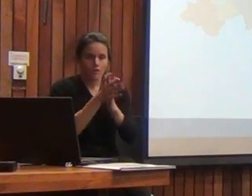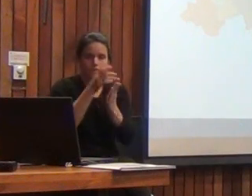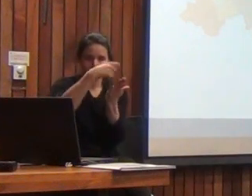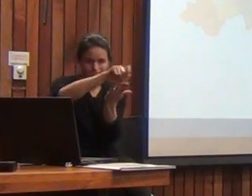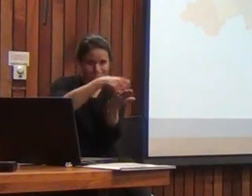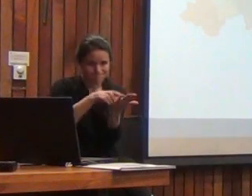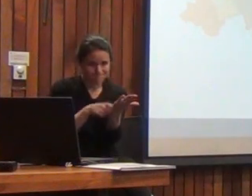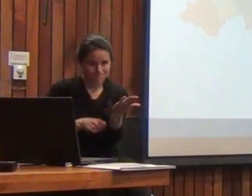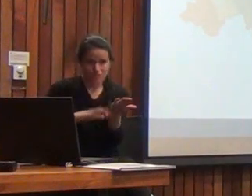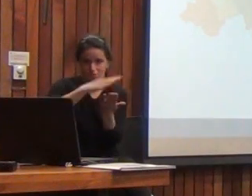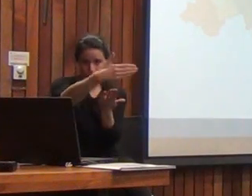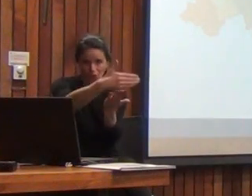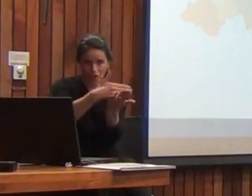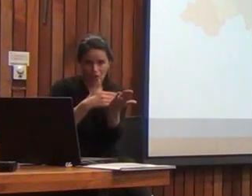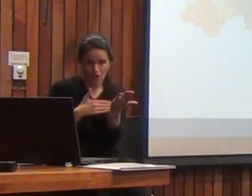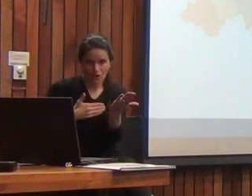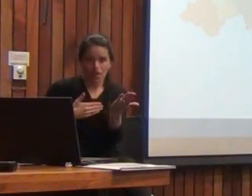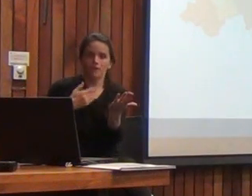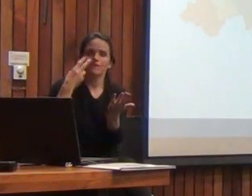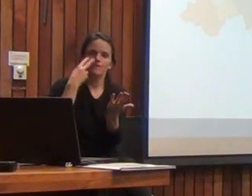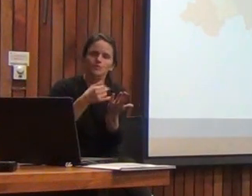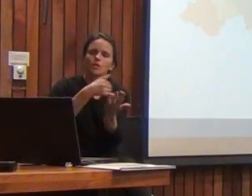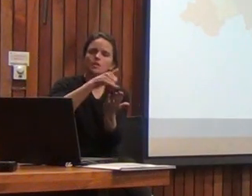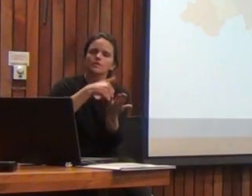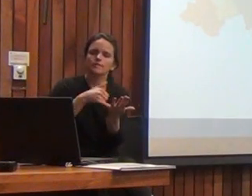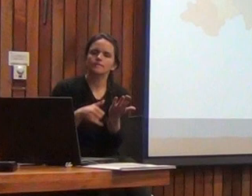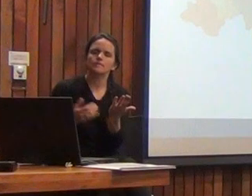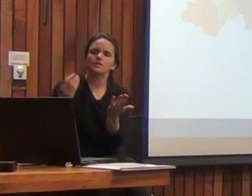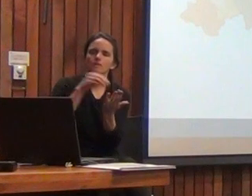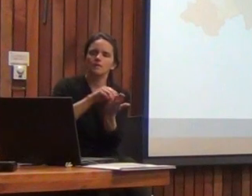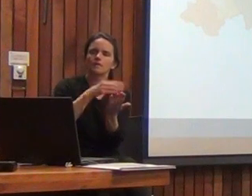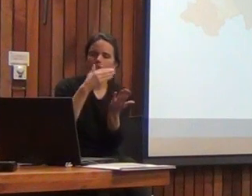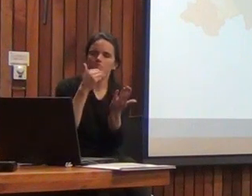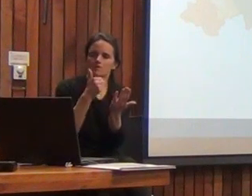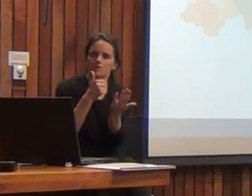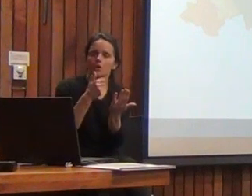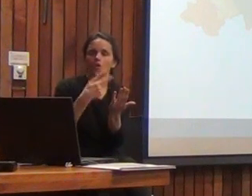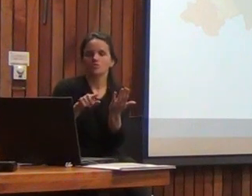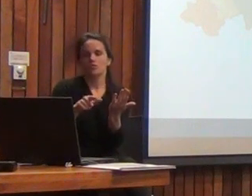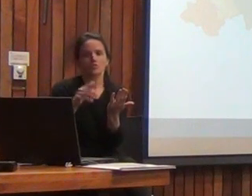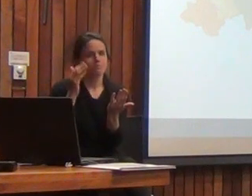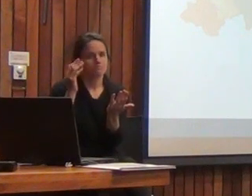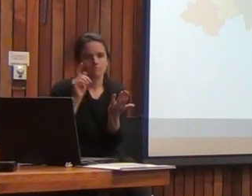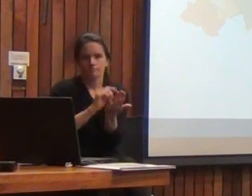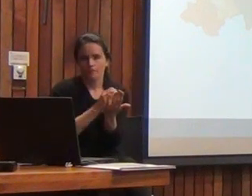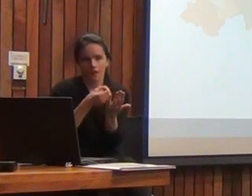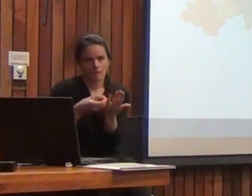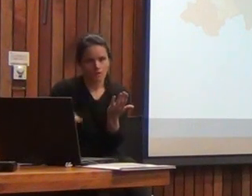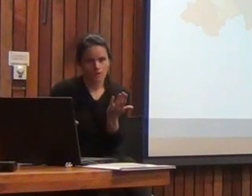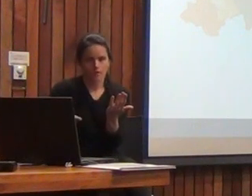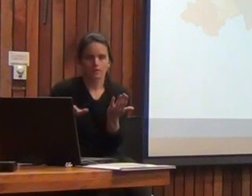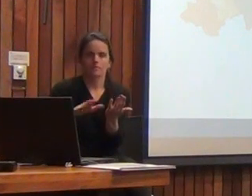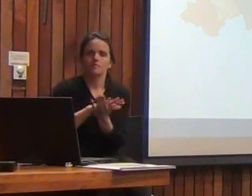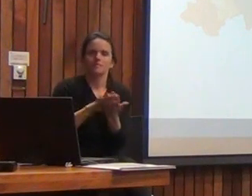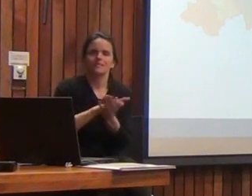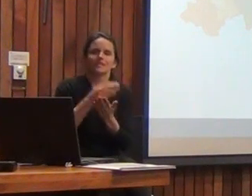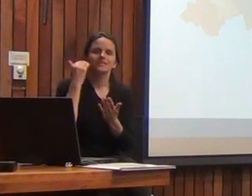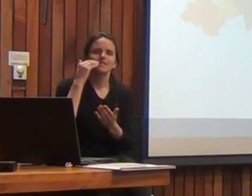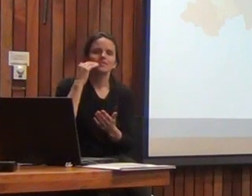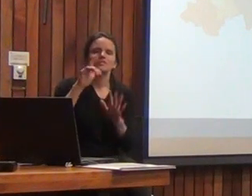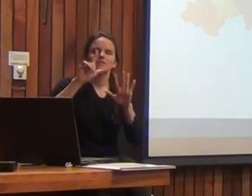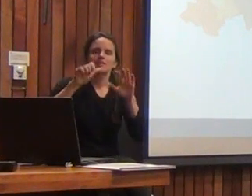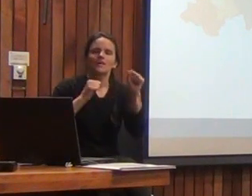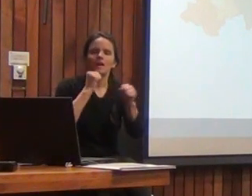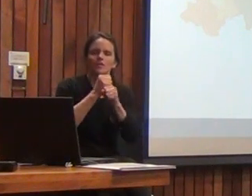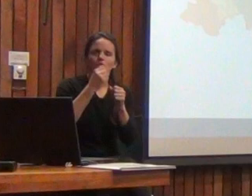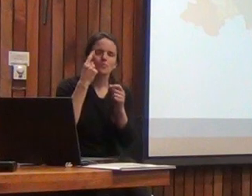y vemos cuáles fueron los ítems que quedaron y cuáles fueron los que no quedaron de esta etapa recuerdo con particular que a niño un niño de 7 años que cuando